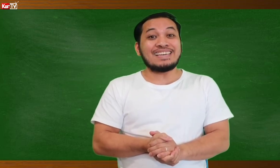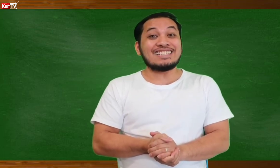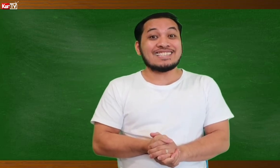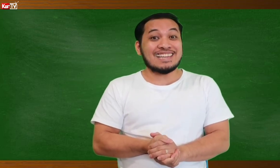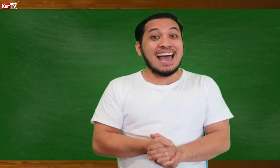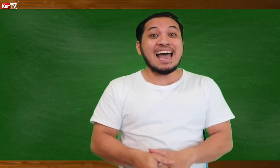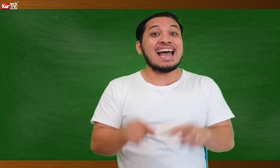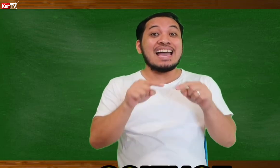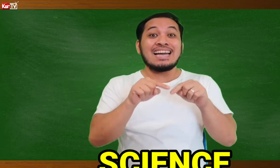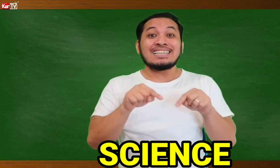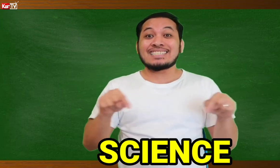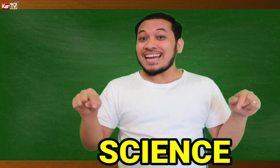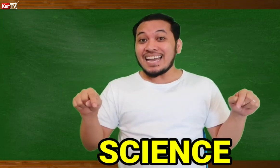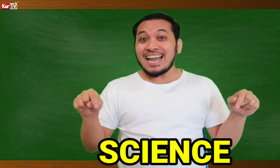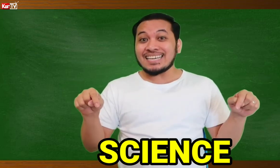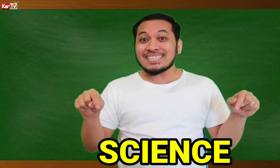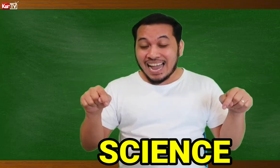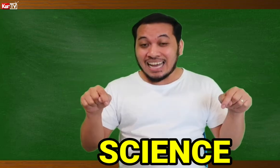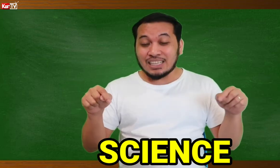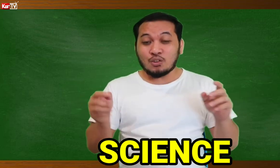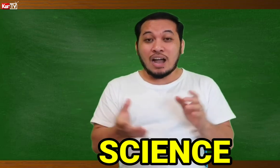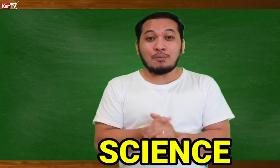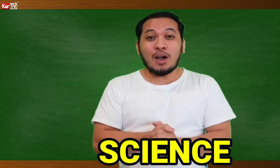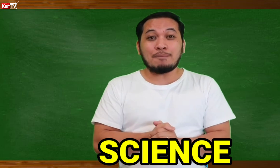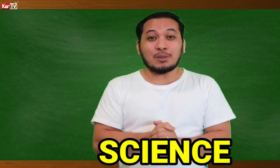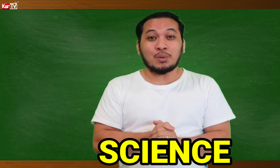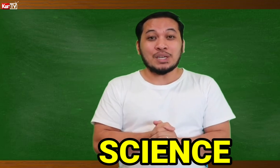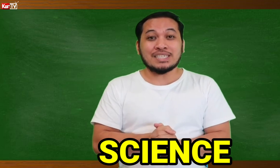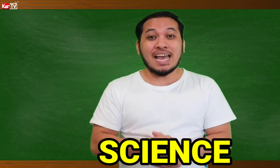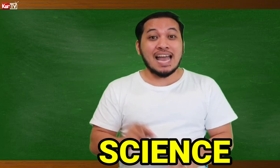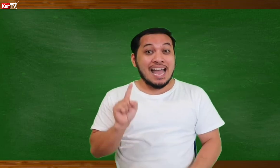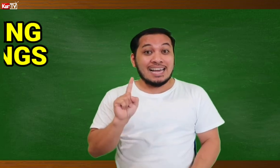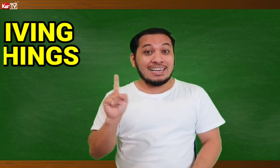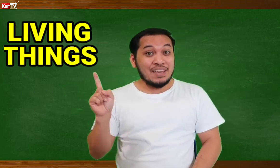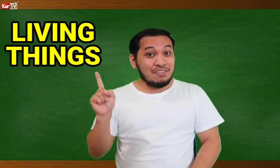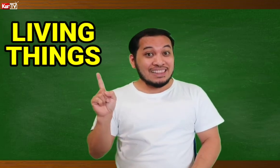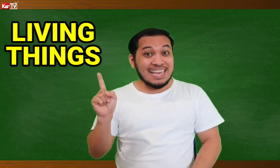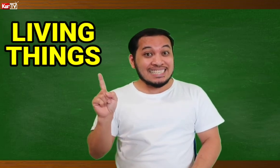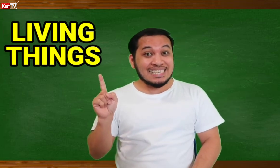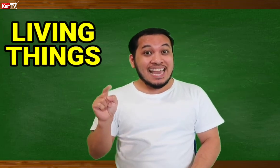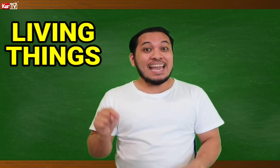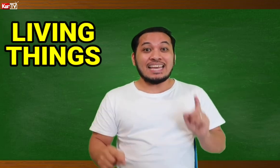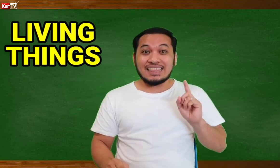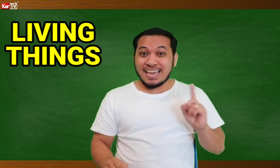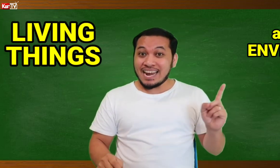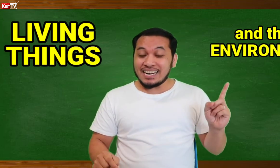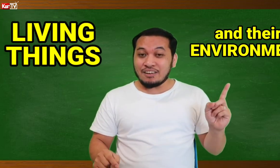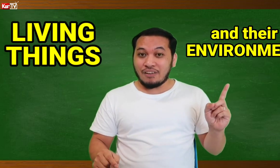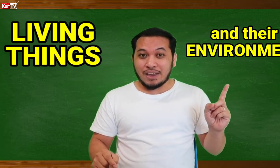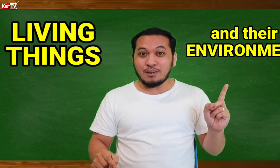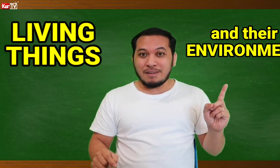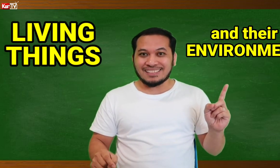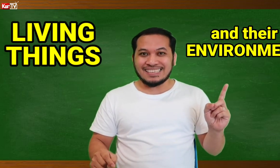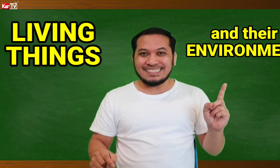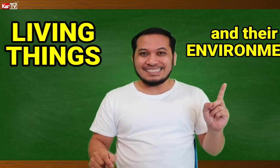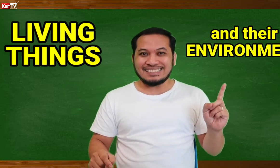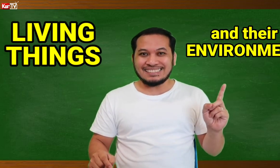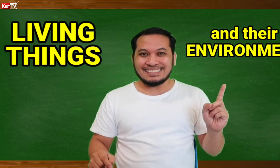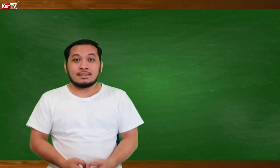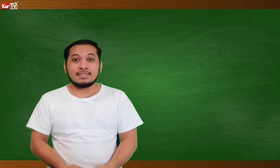rin sa science! At ito nga po ay patungkol sa living things and their environment. This